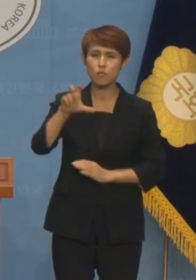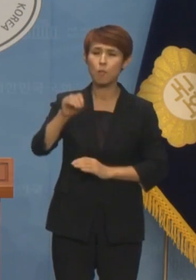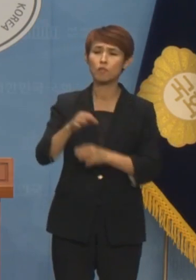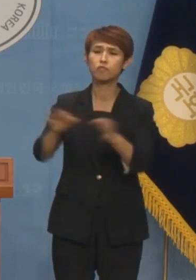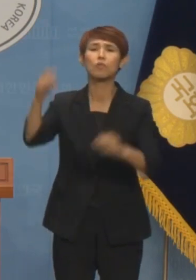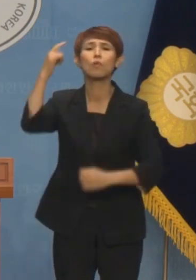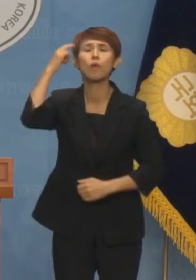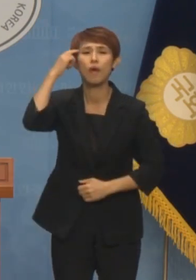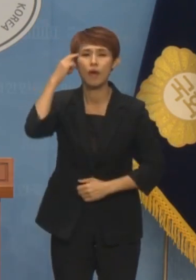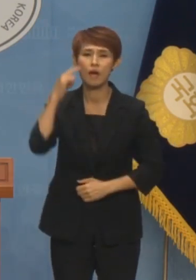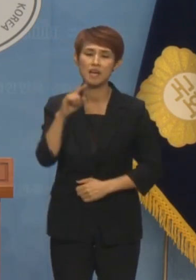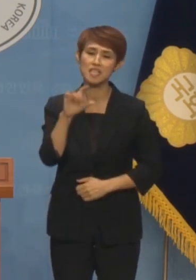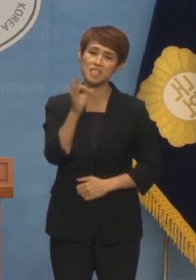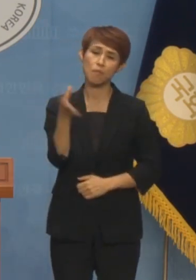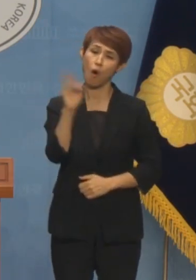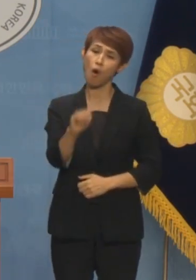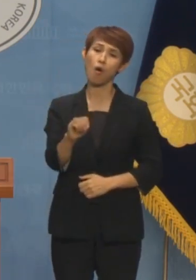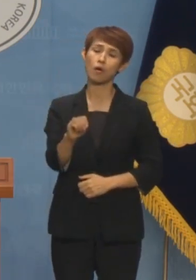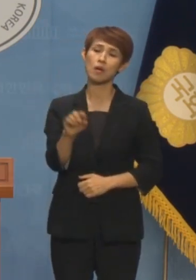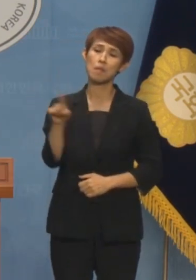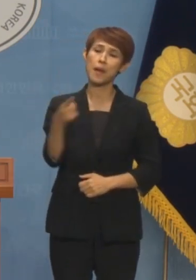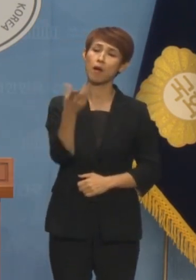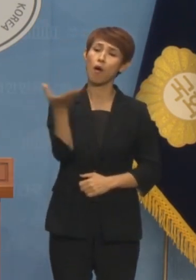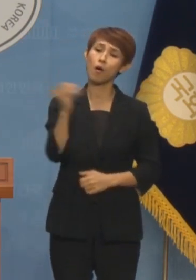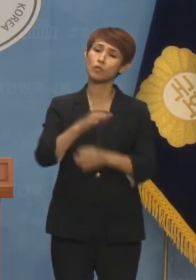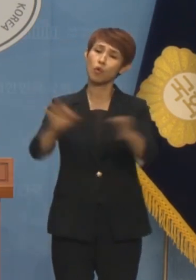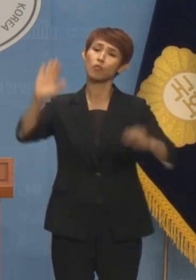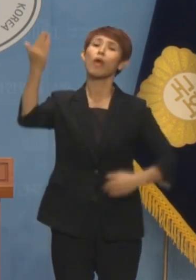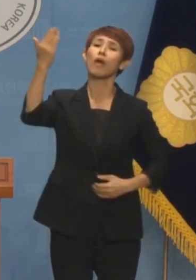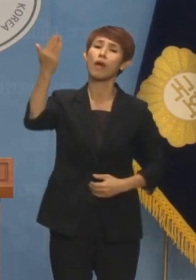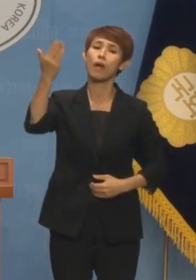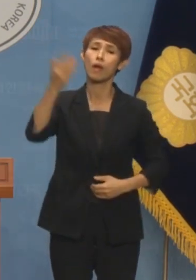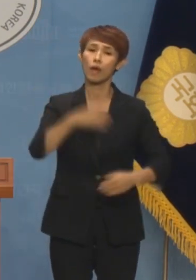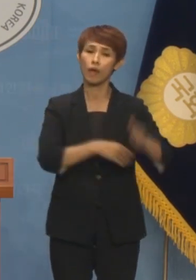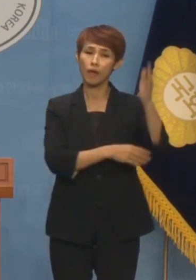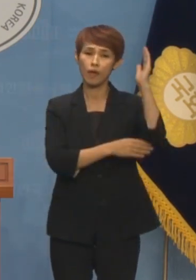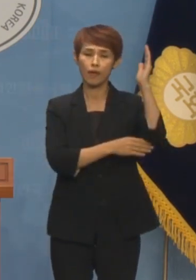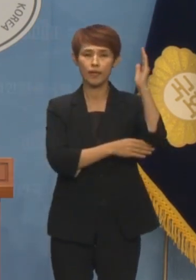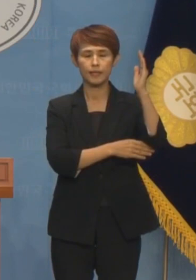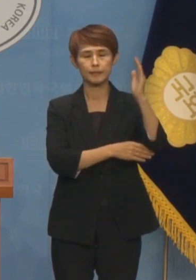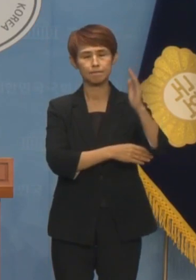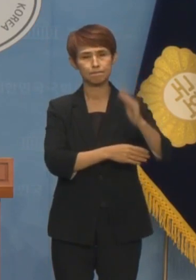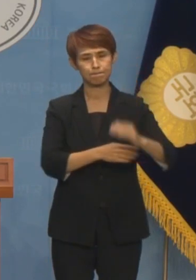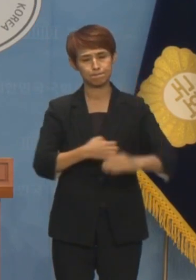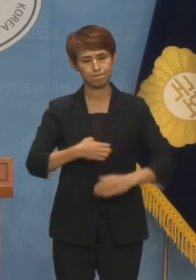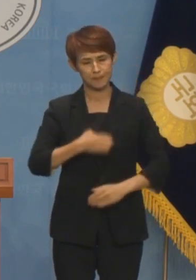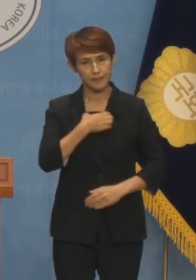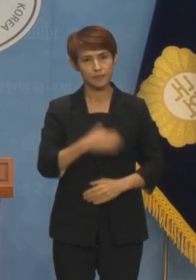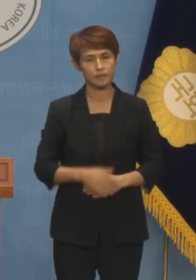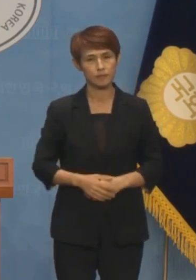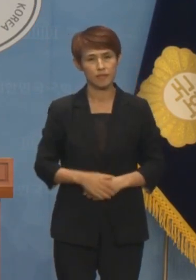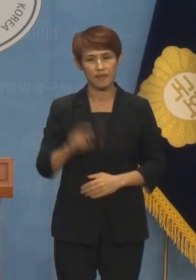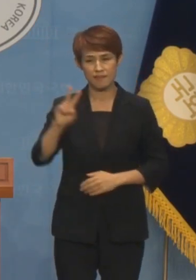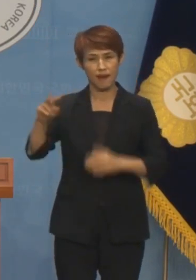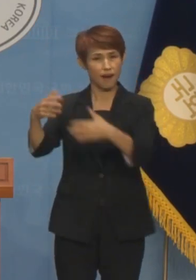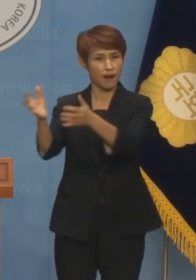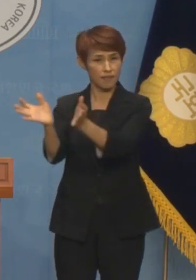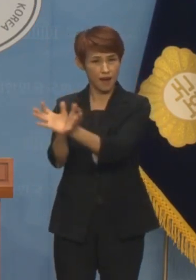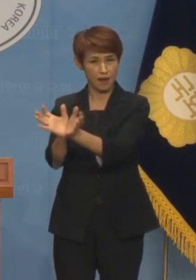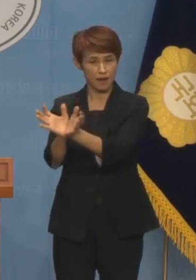줍니까? 한 10억원씩 100억원씩 줘도 되는 거 아니에요? 이렇게 말했다고 합니다. 야당의